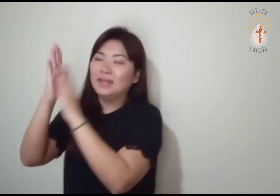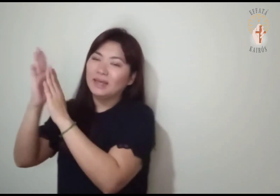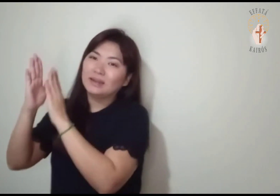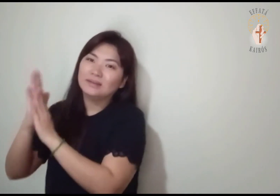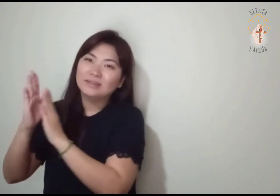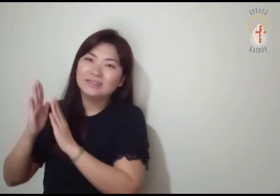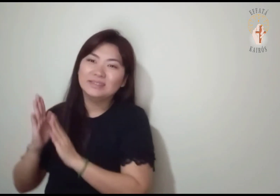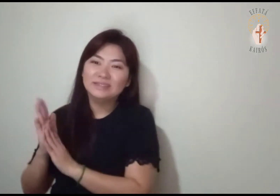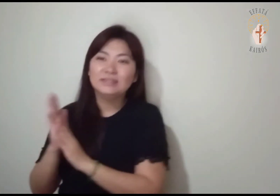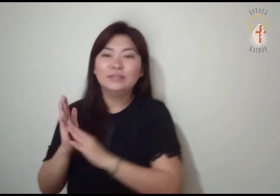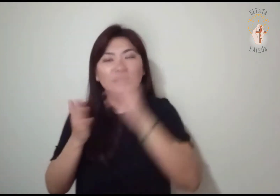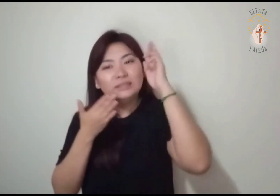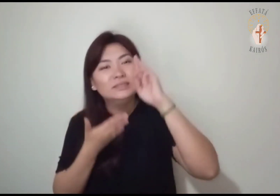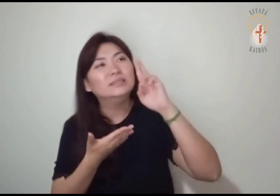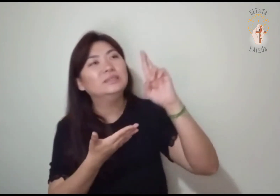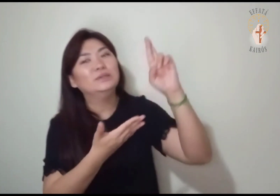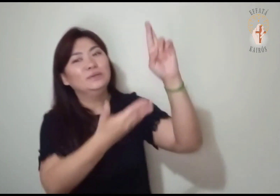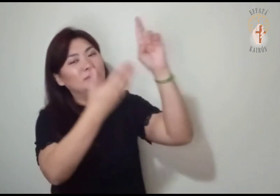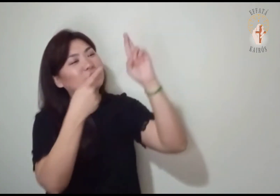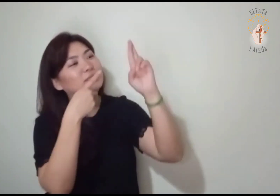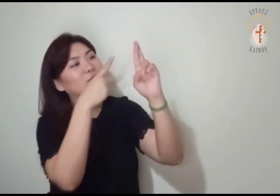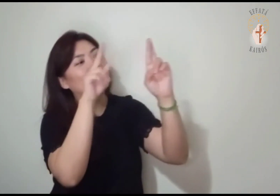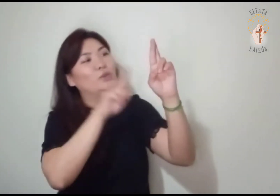Invocando o nome santo do Senhor